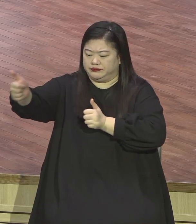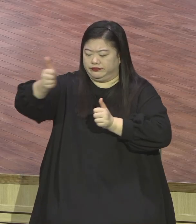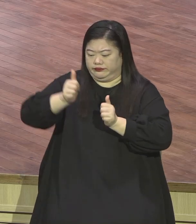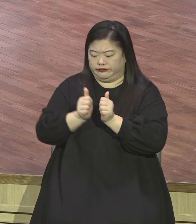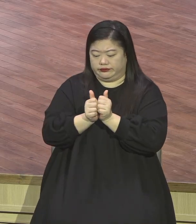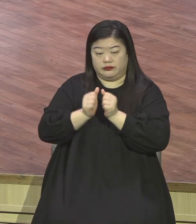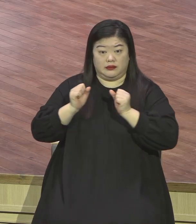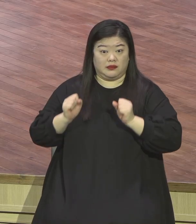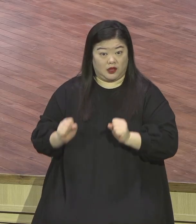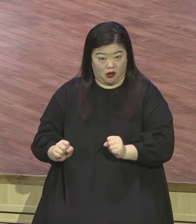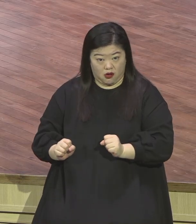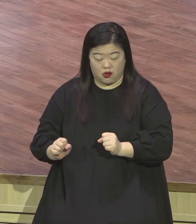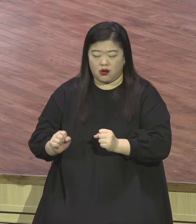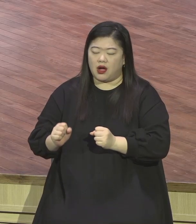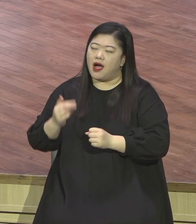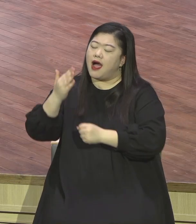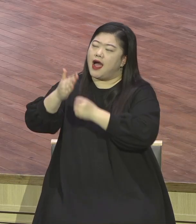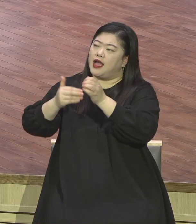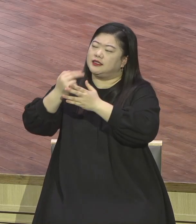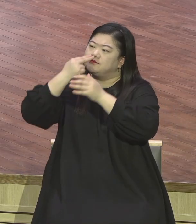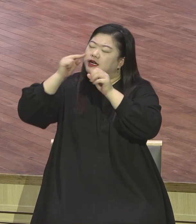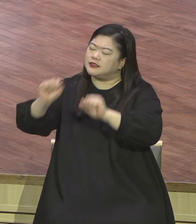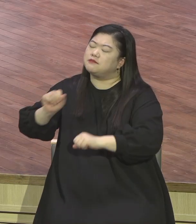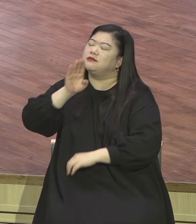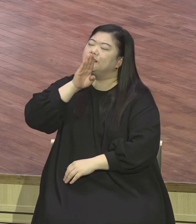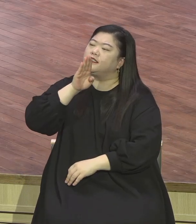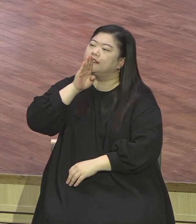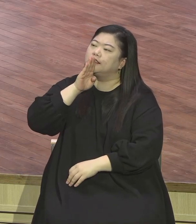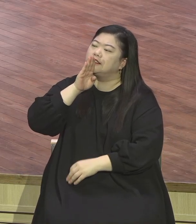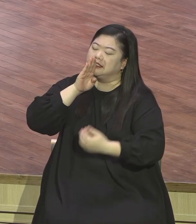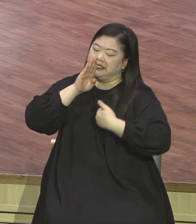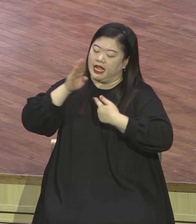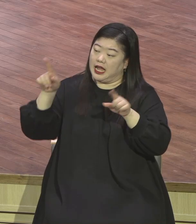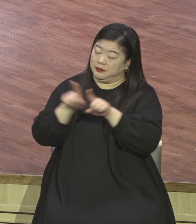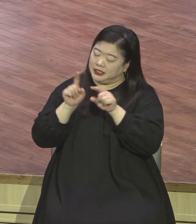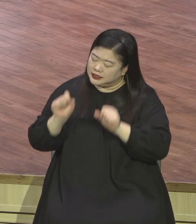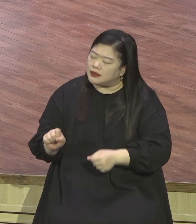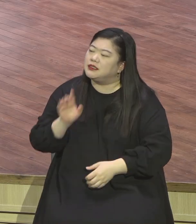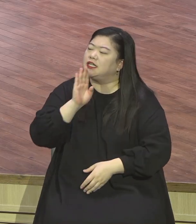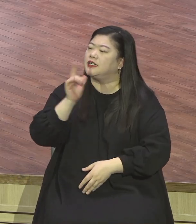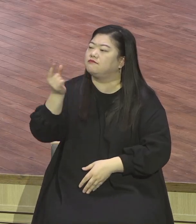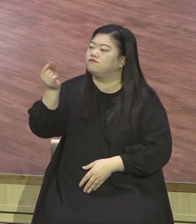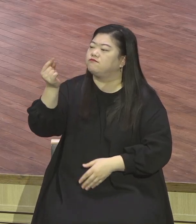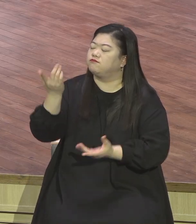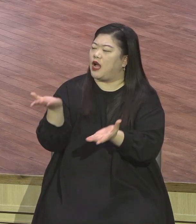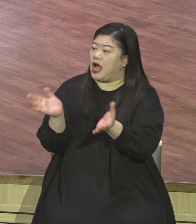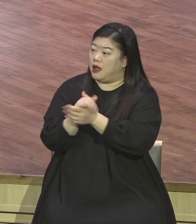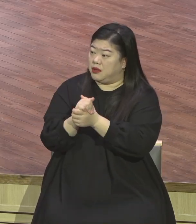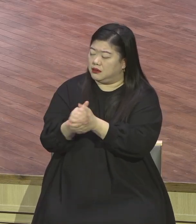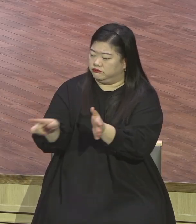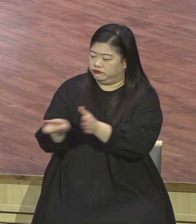하나님 사람 하나님의 자녀들은 이런 상황 속에서 환경과 상관없이 모여